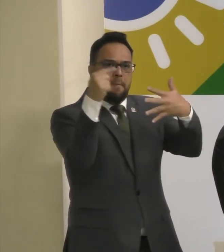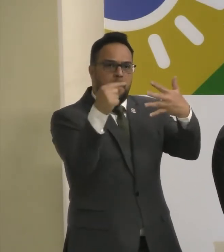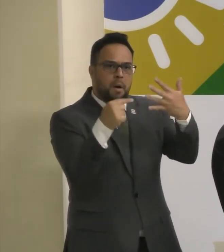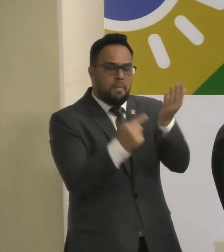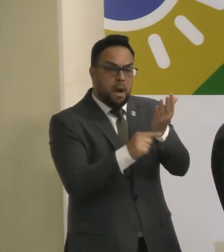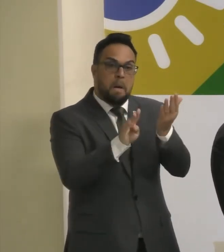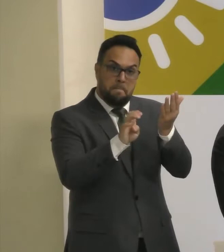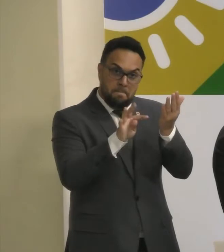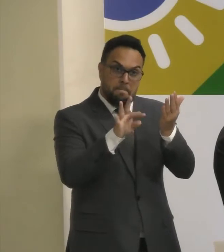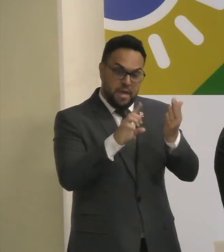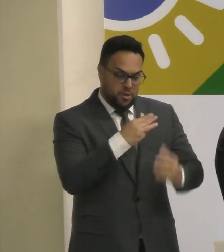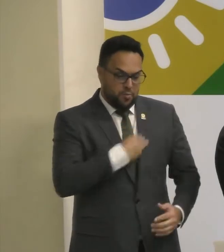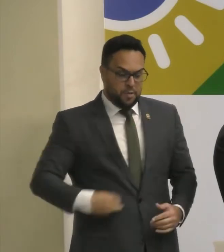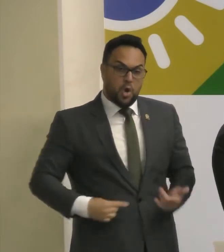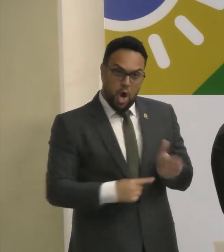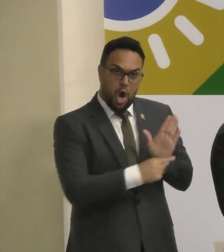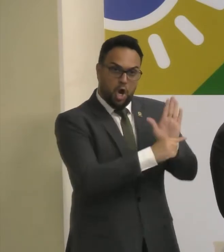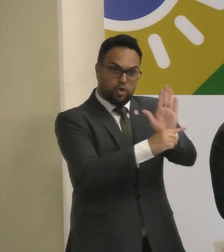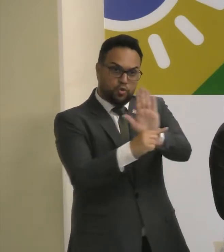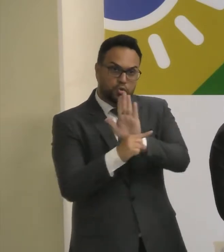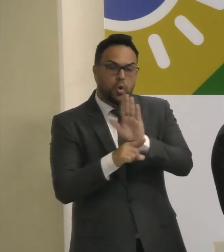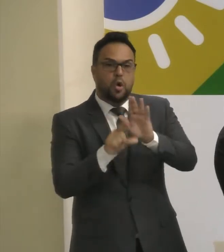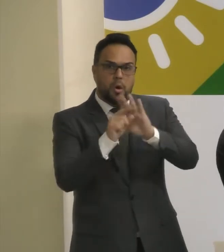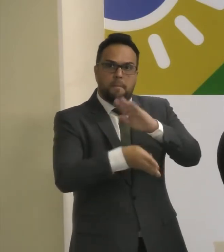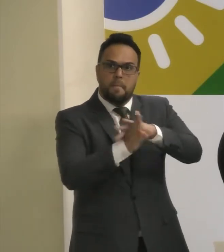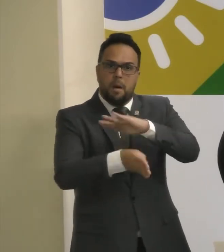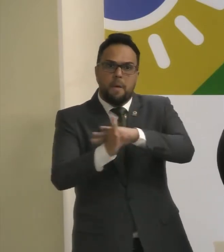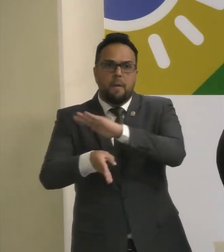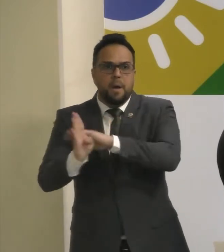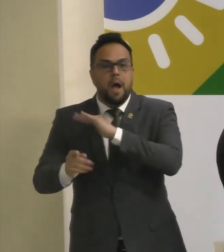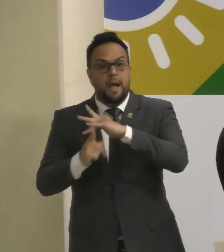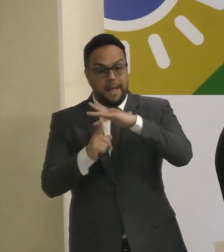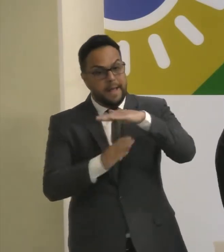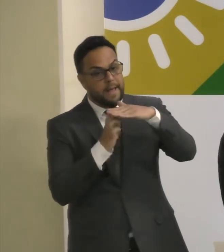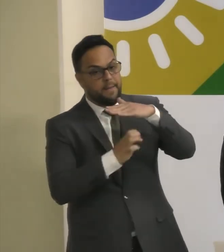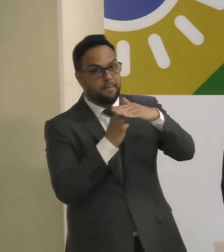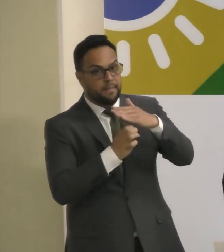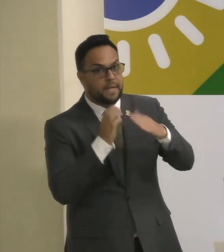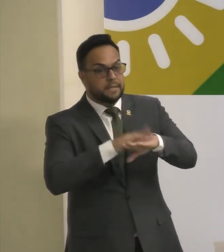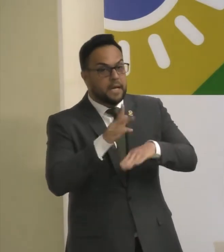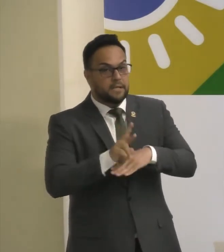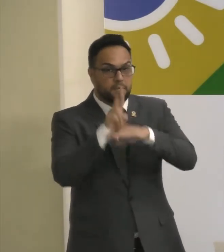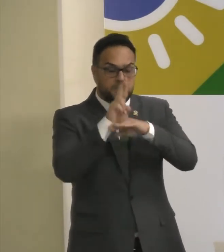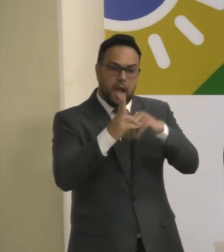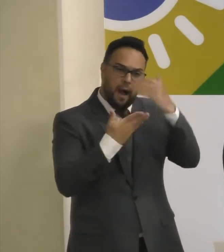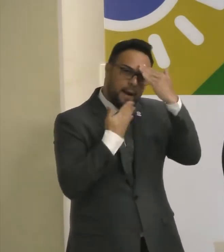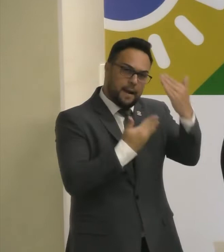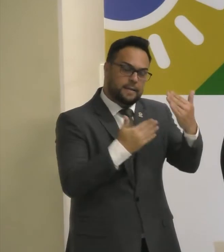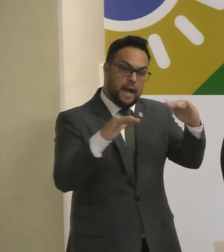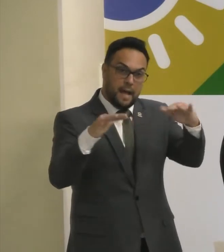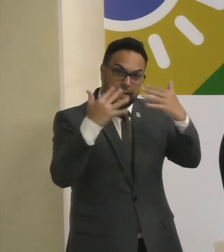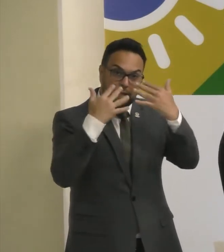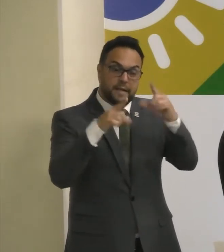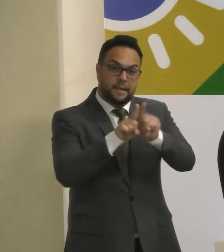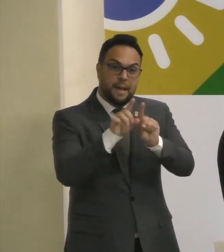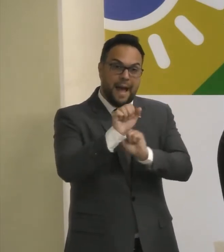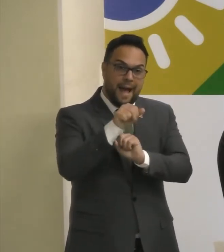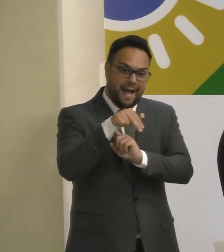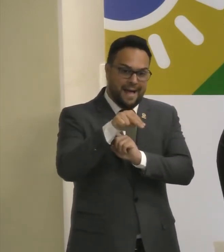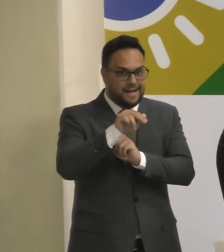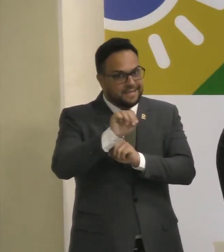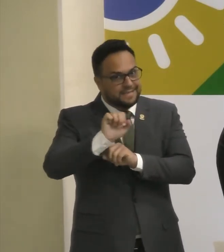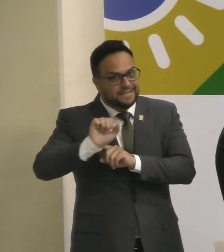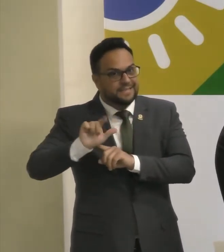diligência, atuando junto aos órgãos reguladores, e aqui eu agradeço a toda a atenção e a diligência da ANEL, que